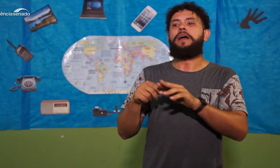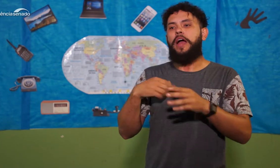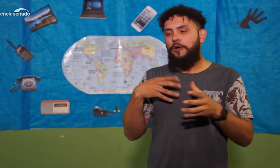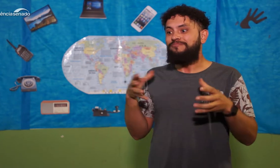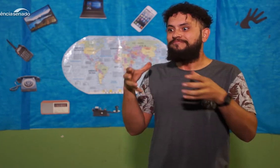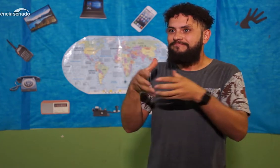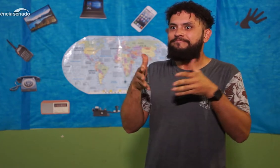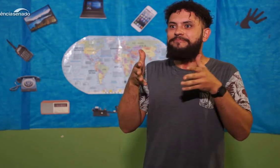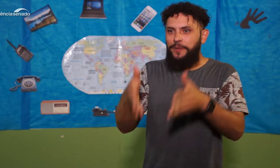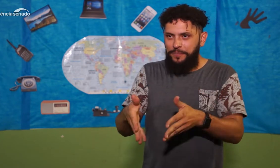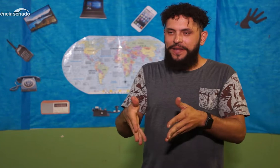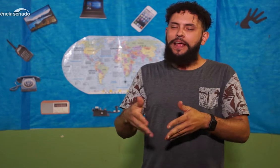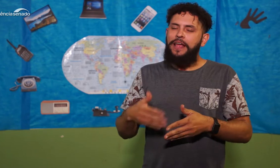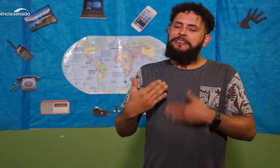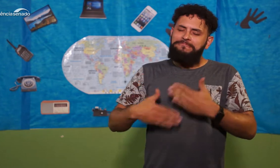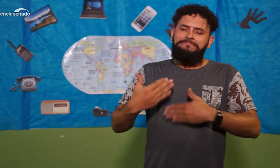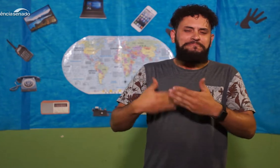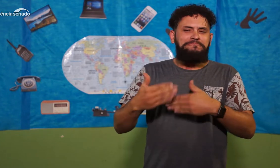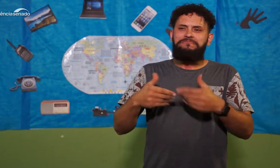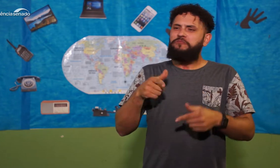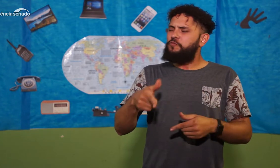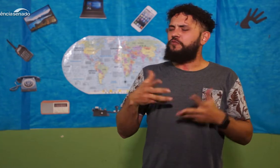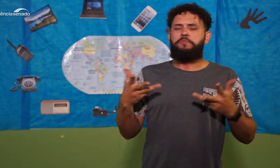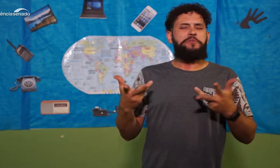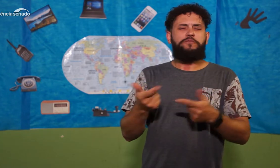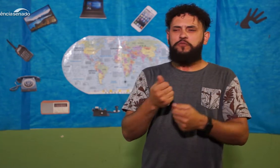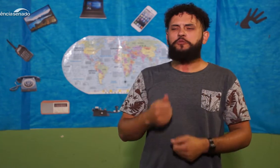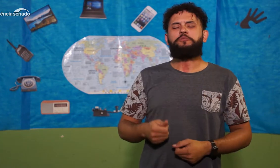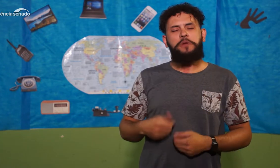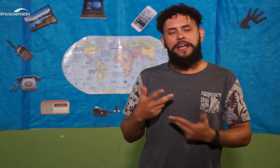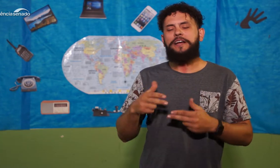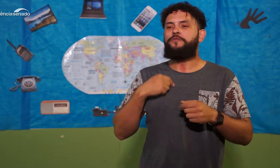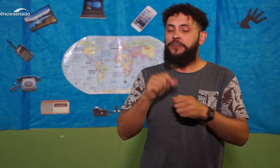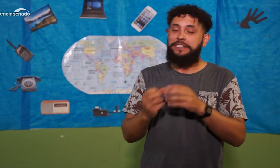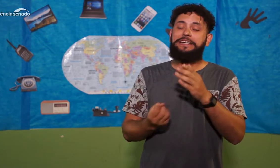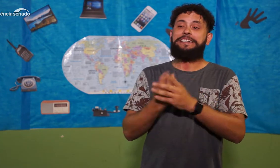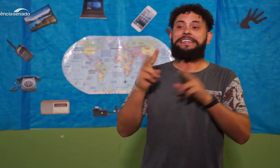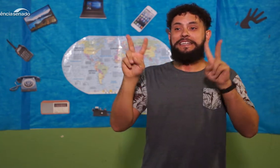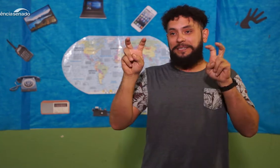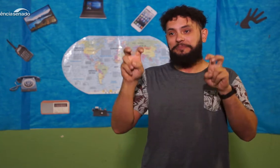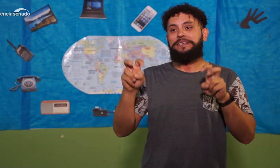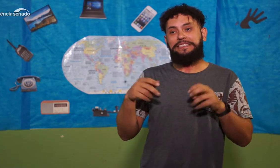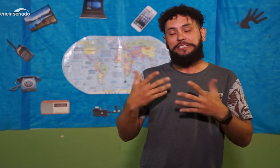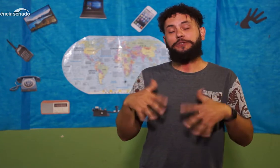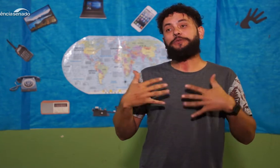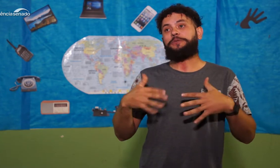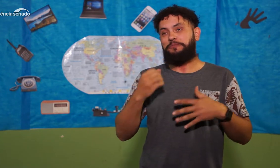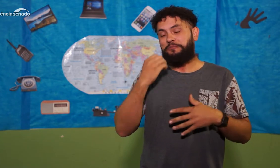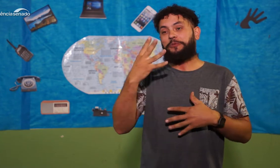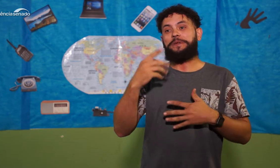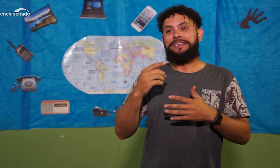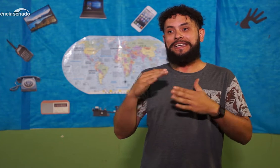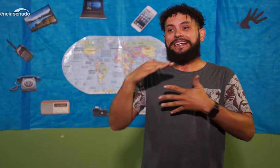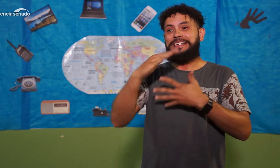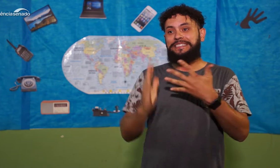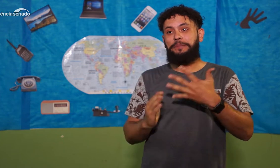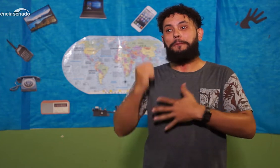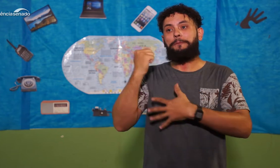família dessas pessoas? E o interesse, nós achamos a produção bem interessante, foi